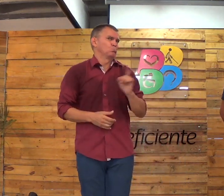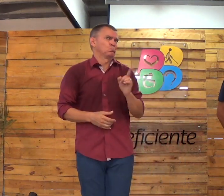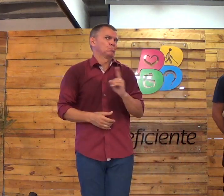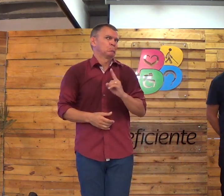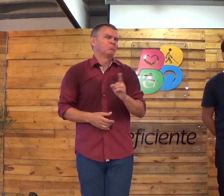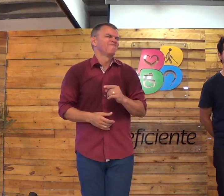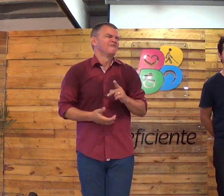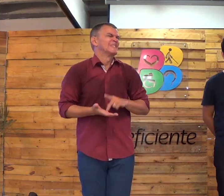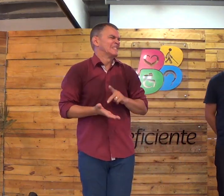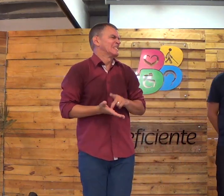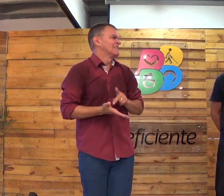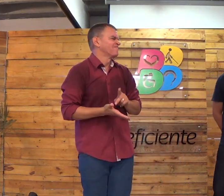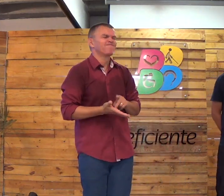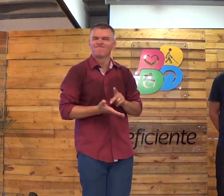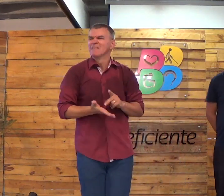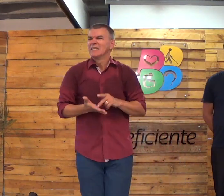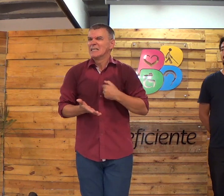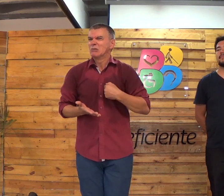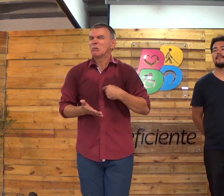Isso não é brincadeira, isso é coisa bem de sério.